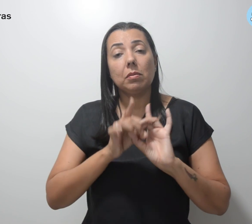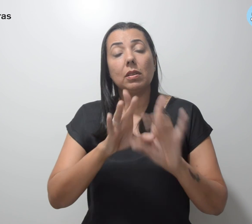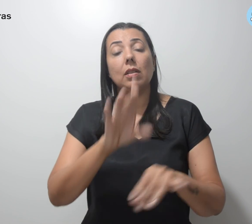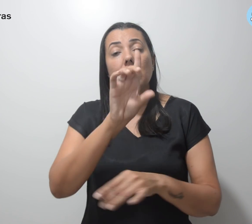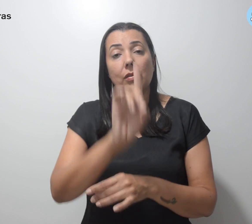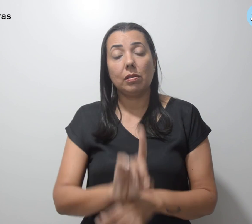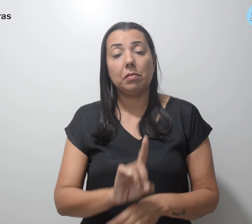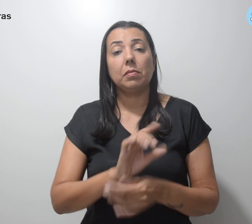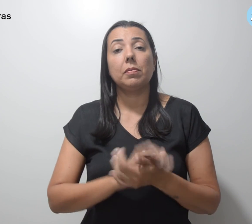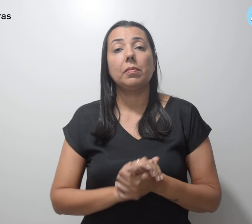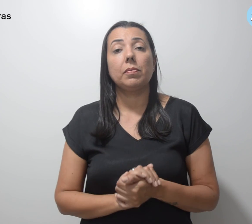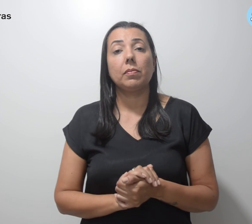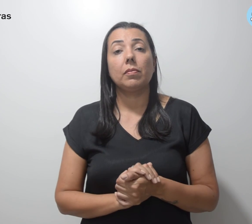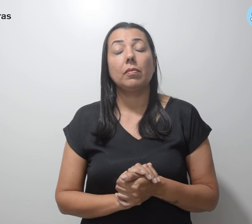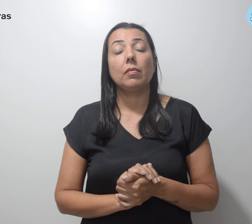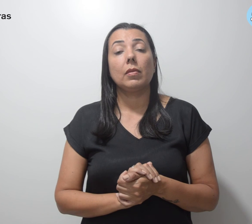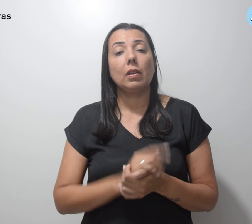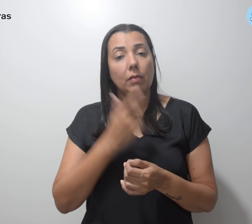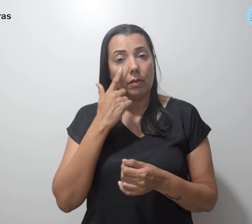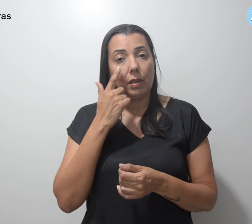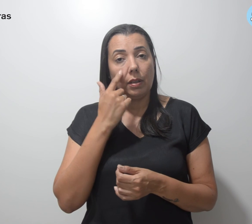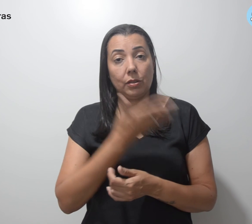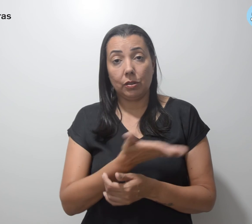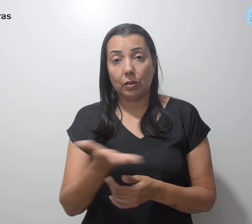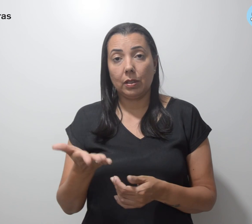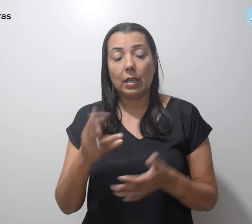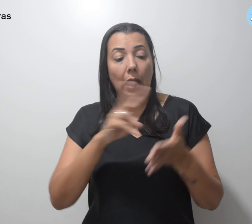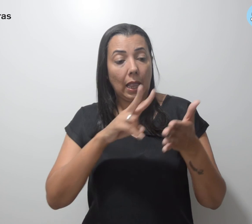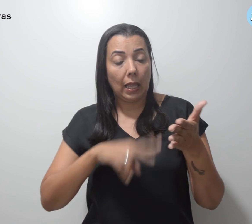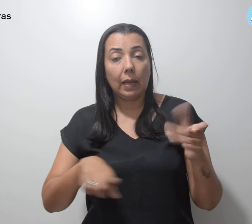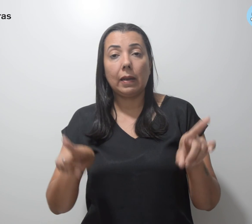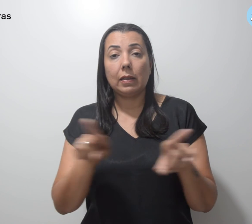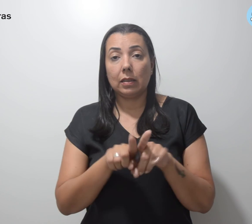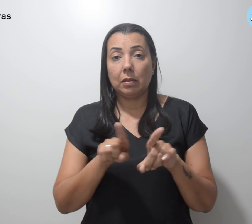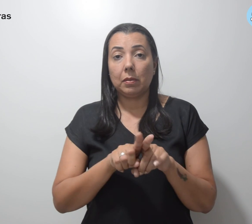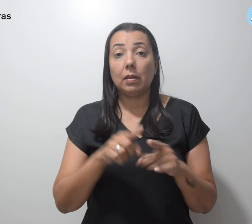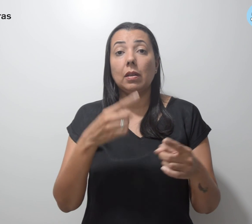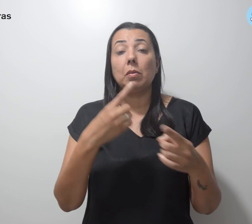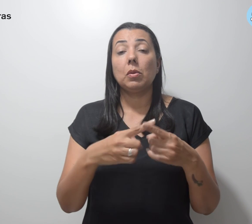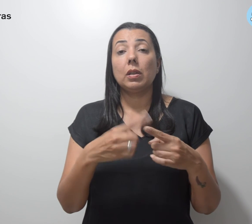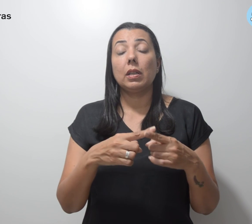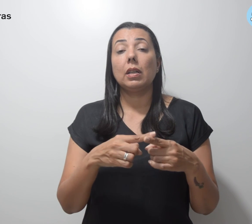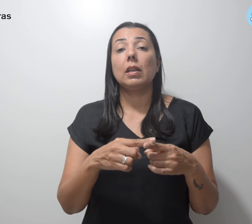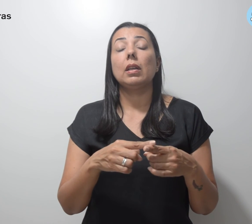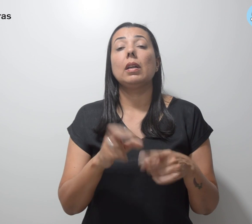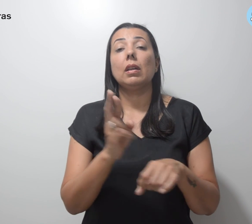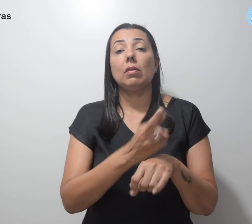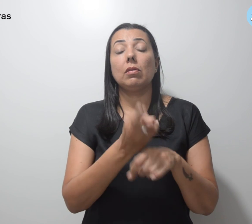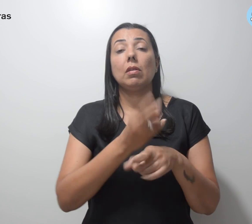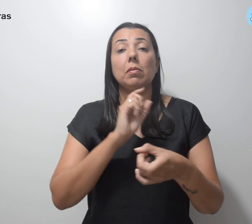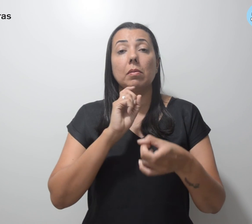direito. Acompanhe. Leia também, porque a reforma administrativa faz mal,